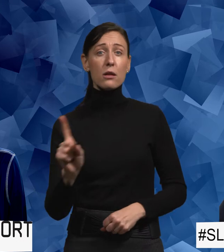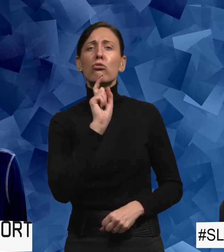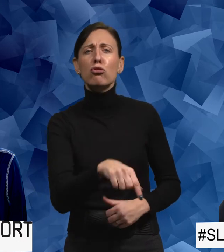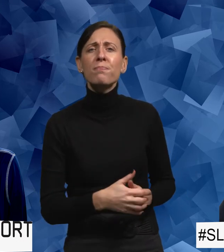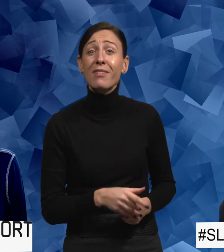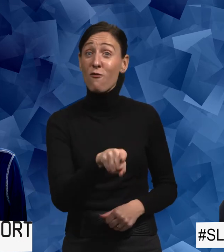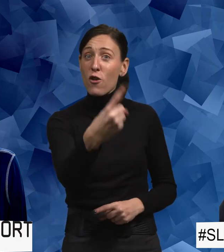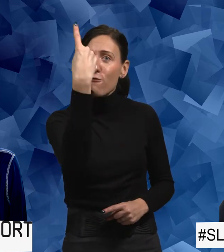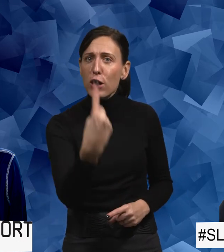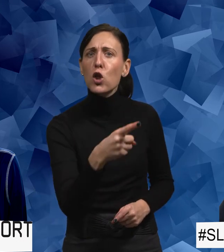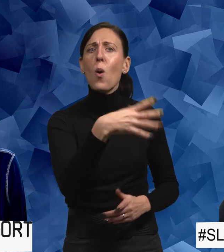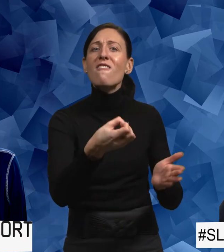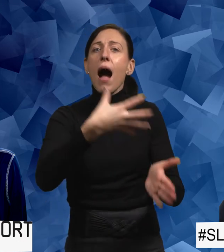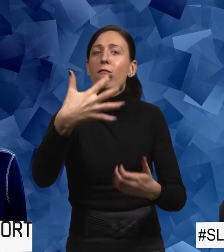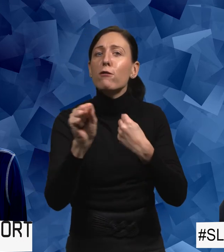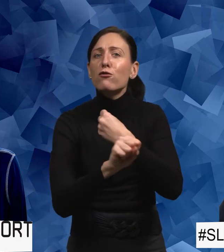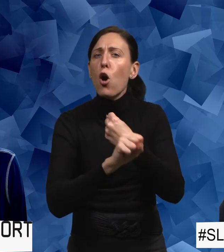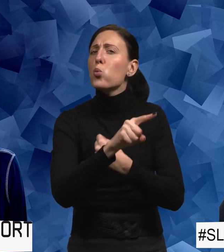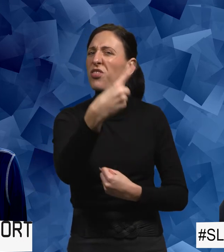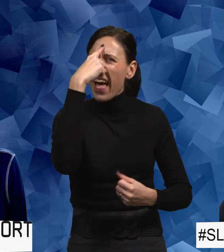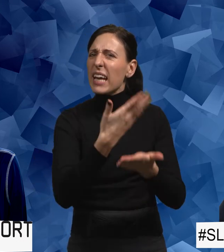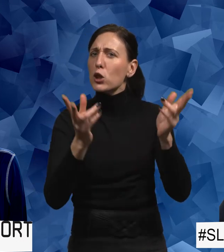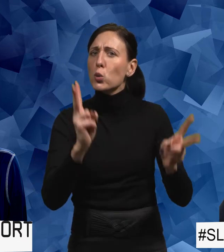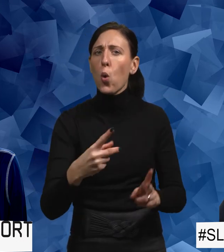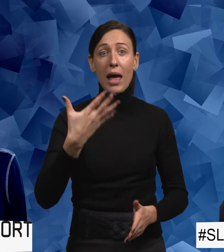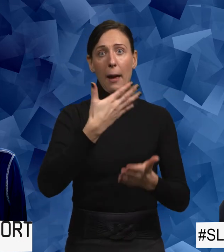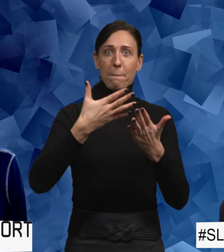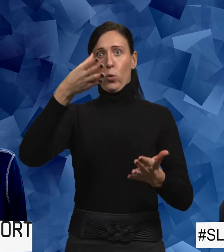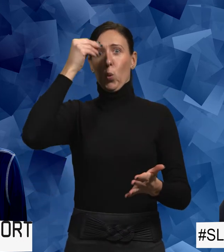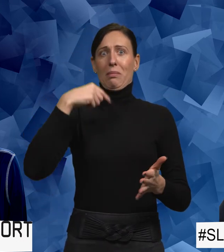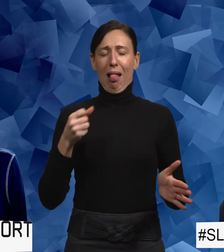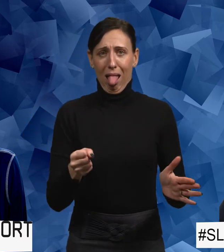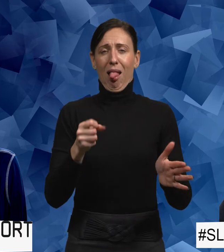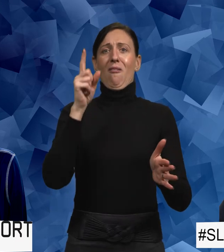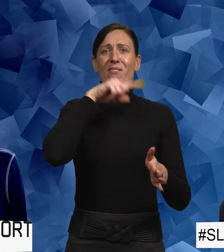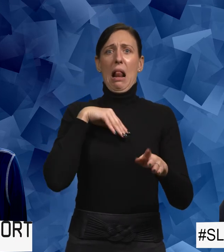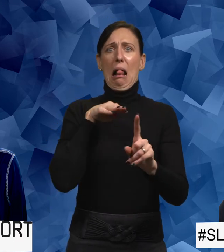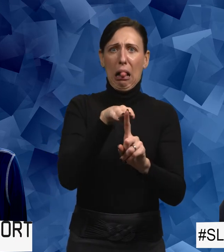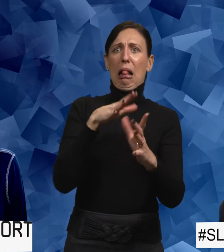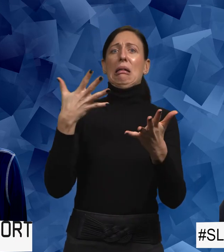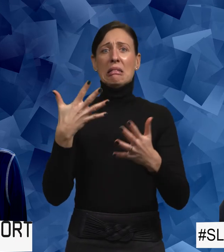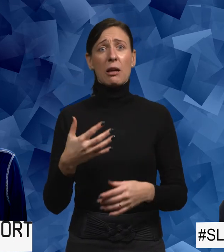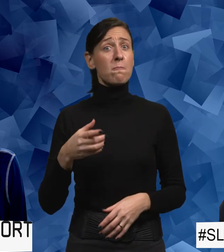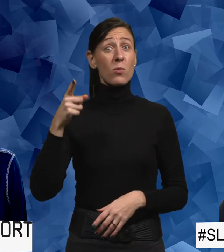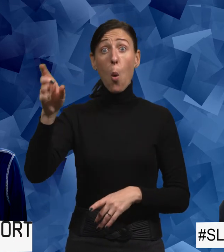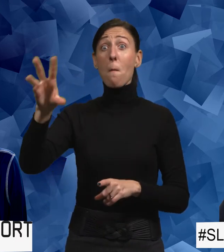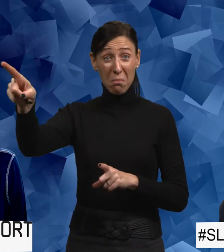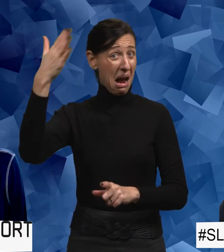För det första, att du är värd att försvara. Tänk inte, det var dumt av mig att gå den här vägen. För då har du sagt, han har rätt att hoppa på dig. För du gick den vägen.